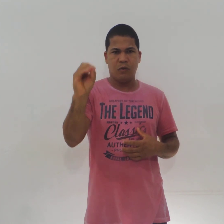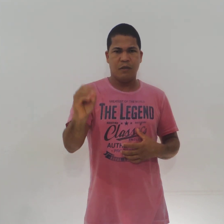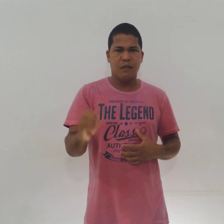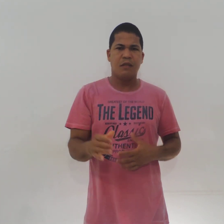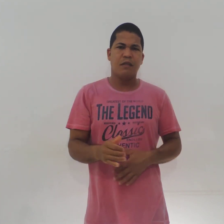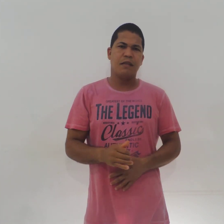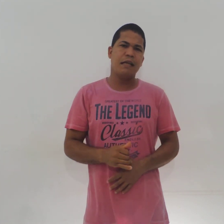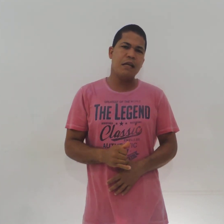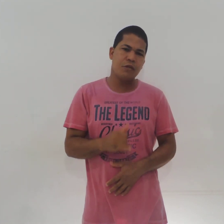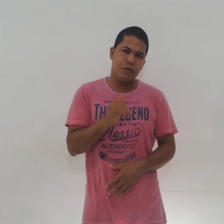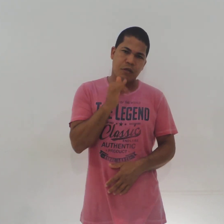Triste